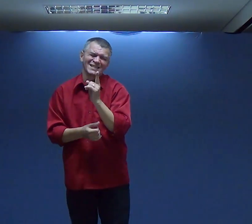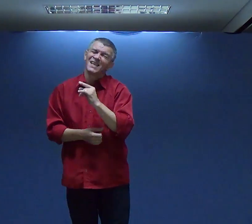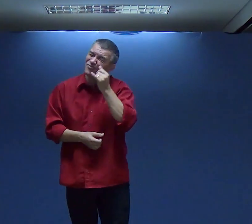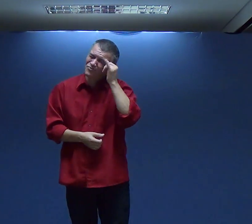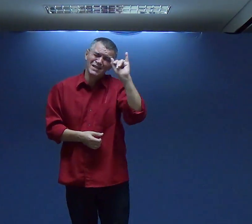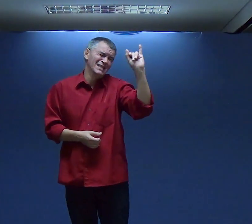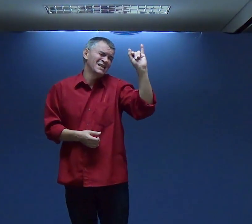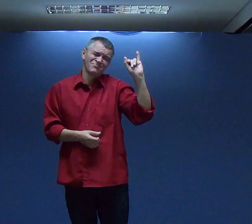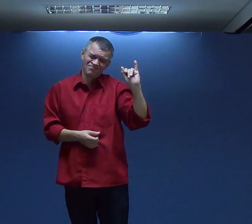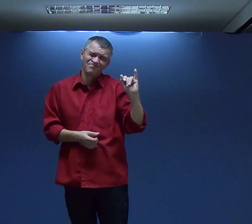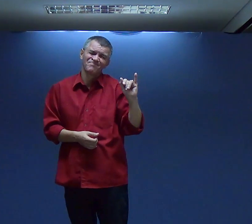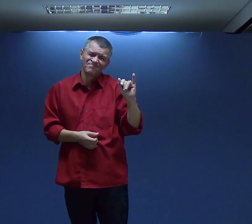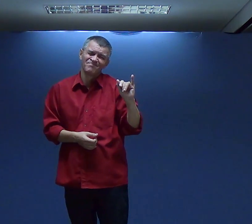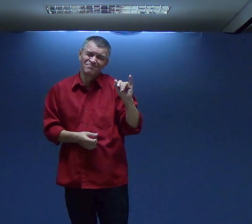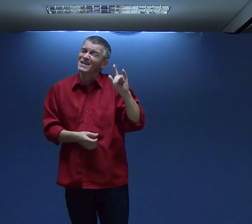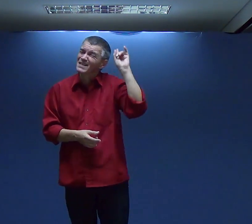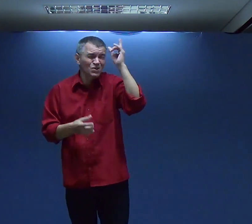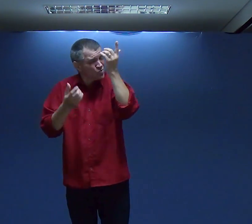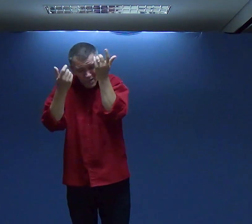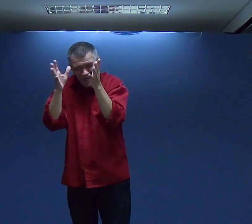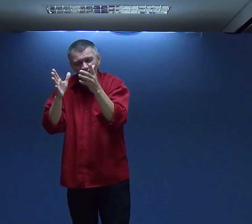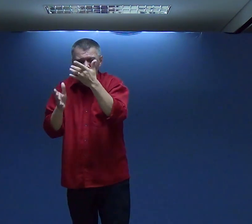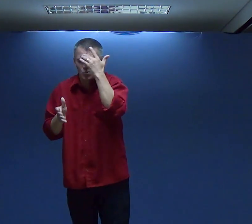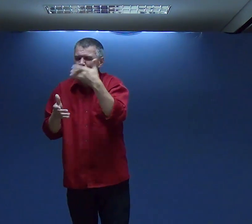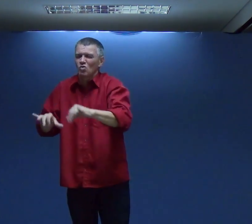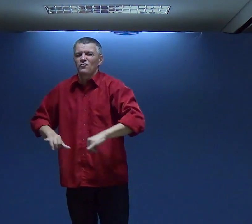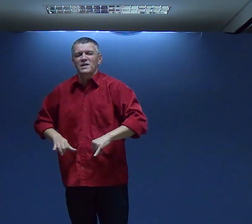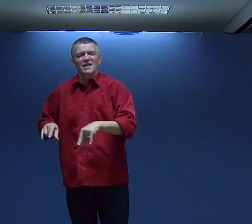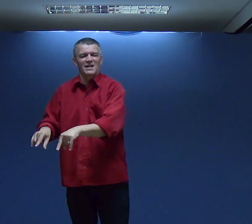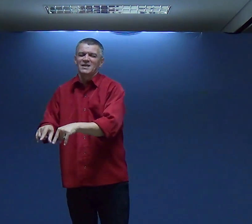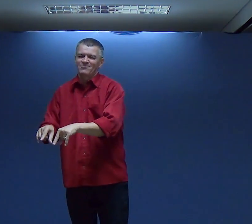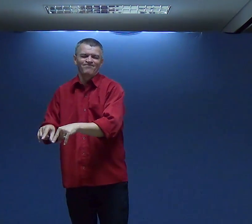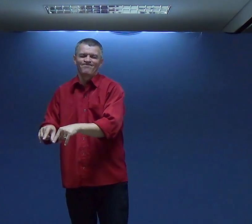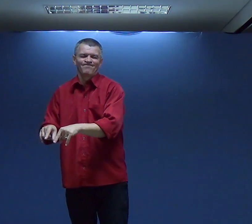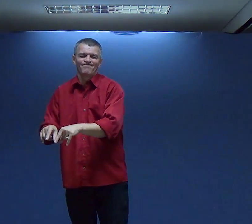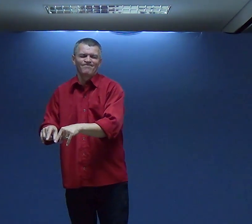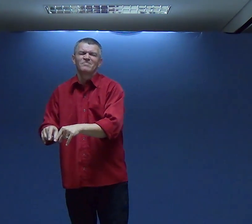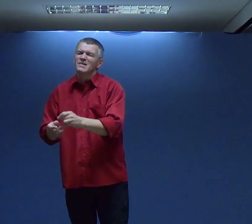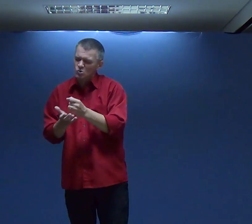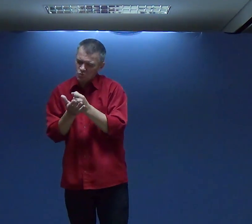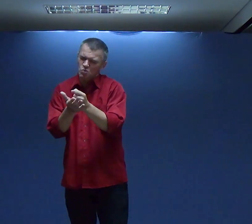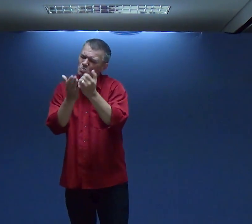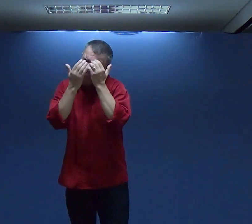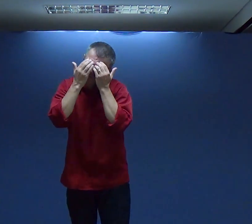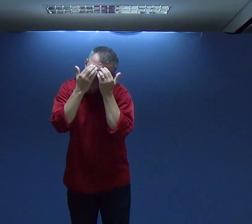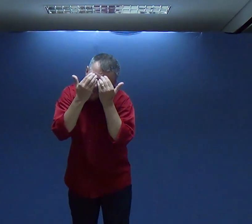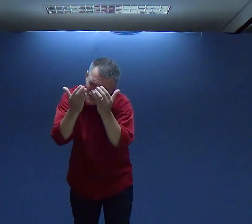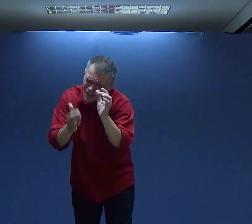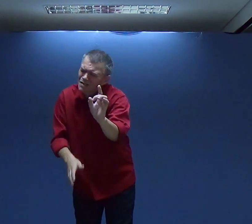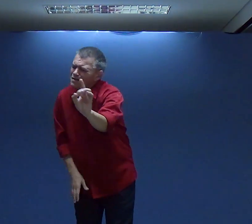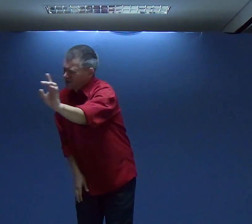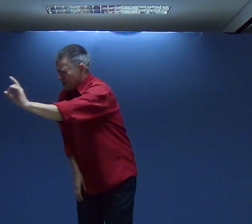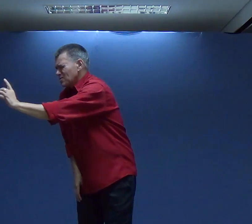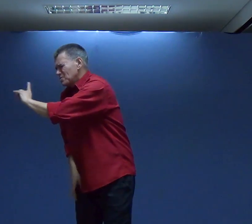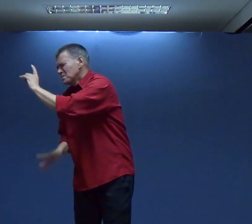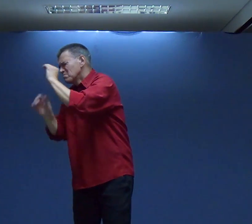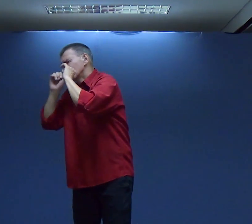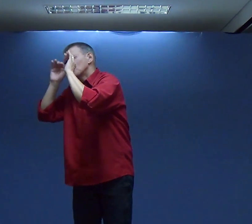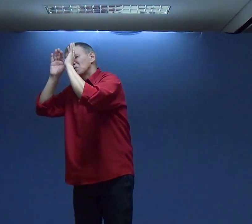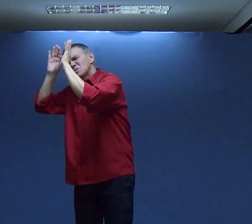Isso Não É Algo Fácil Ou Leve Não Uma Brincadeira Nós Queremos Ajudá